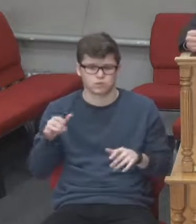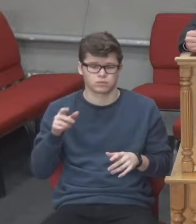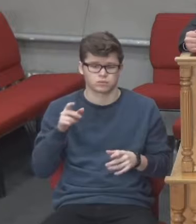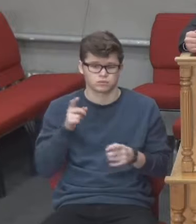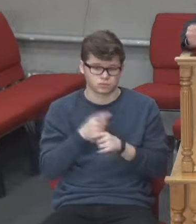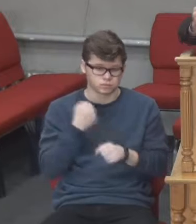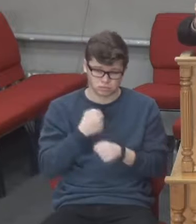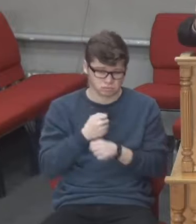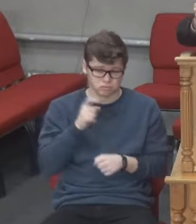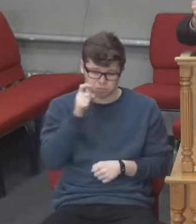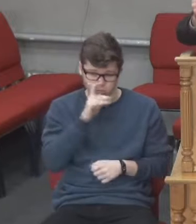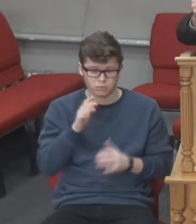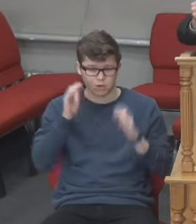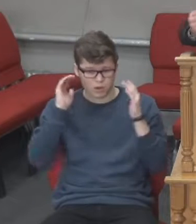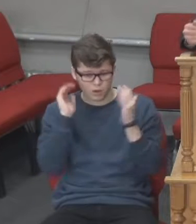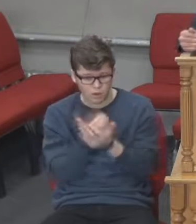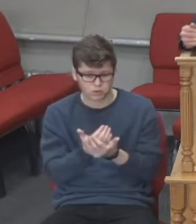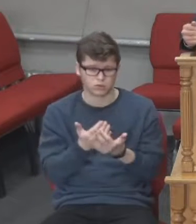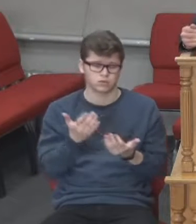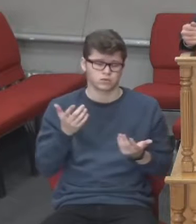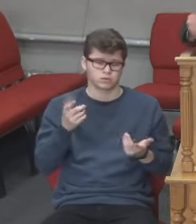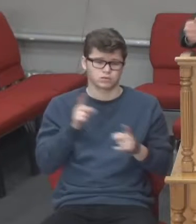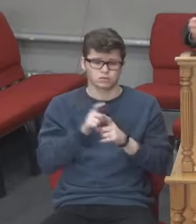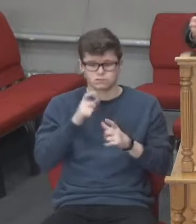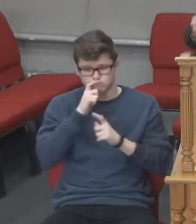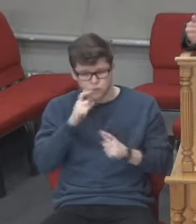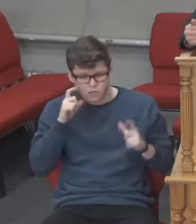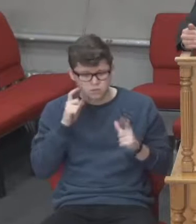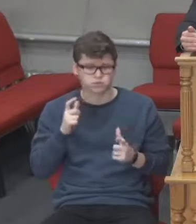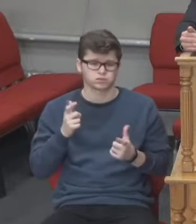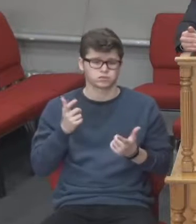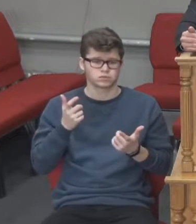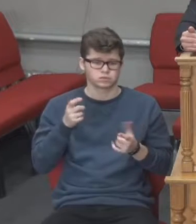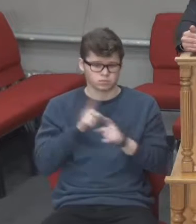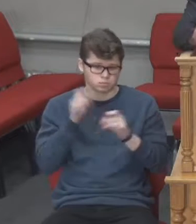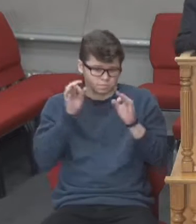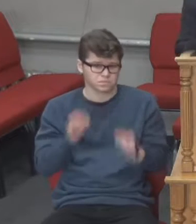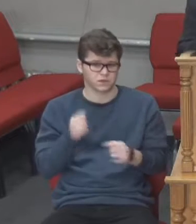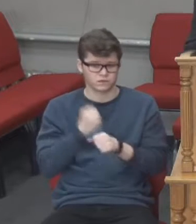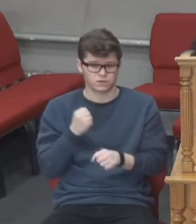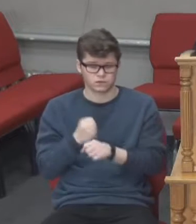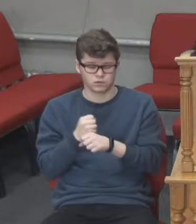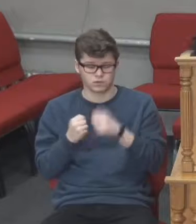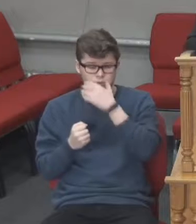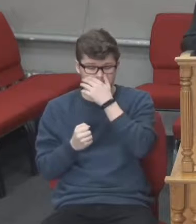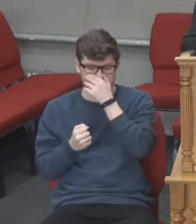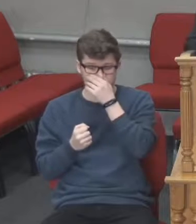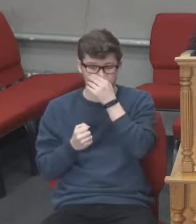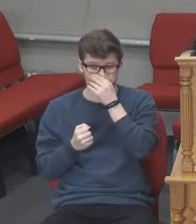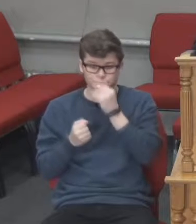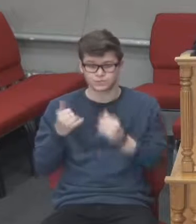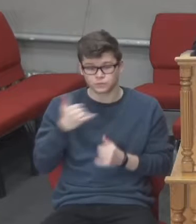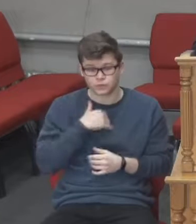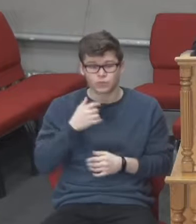хороші кроки. Нас Бог дав хорошу владу, яка вчасно відреагувала. І ситуація в Україні, вона